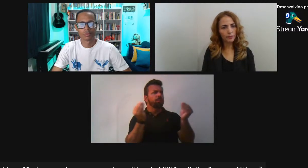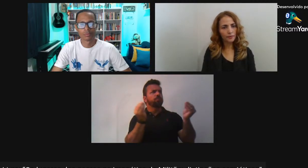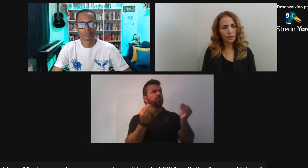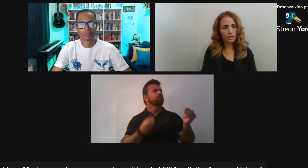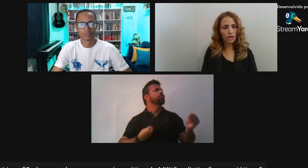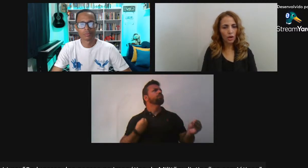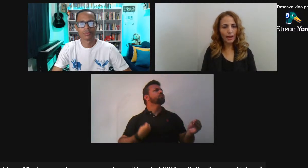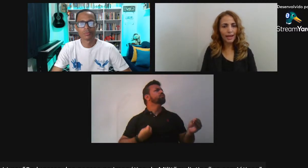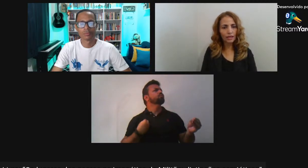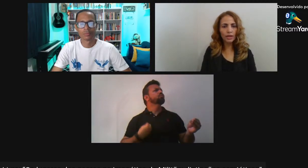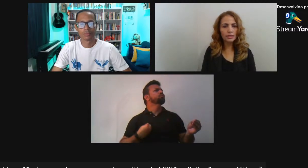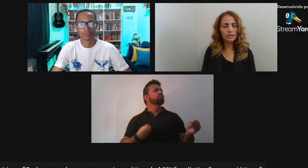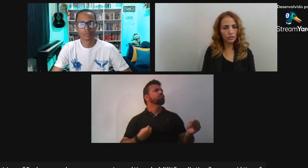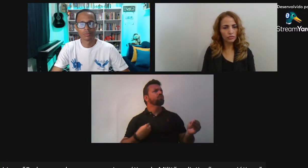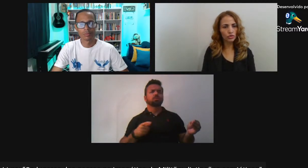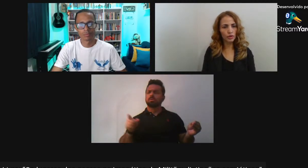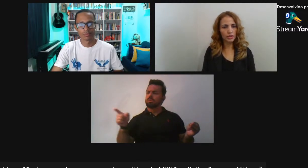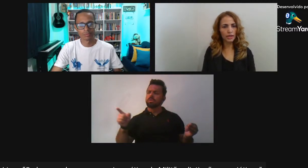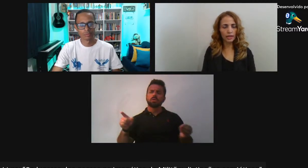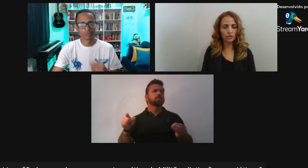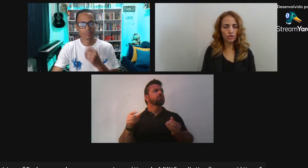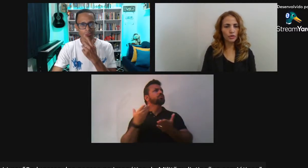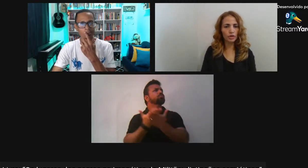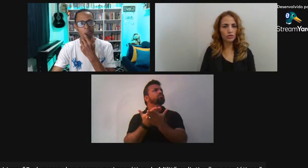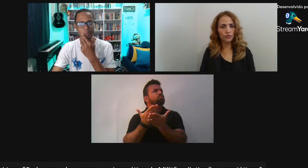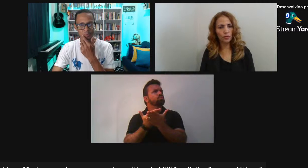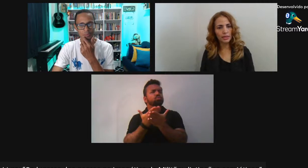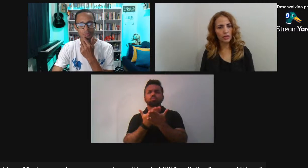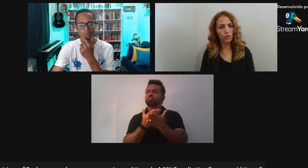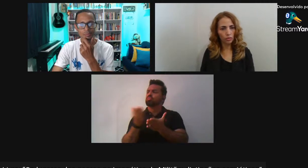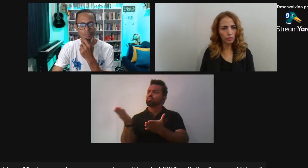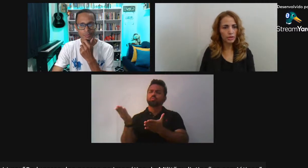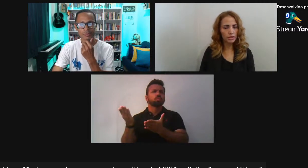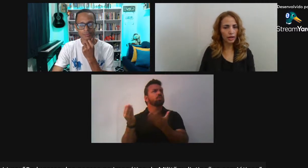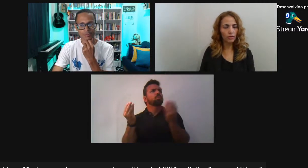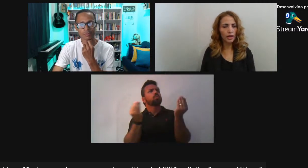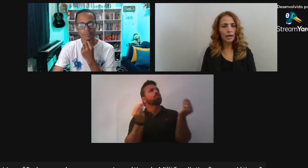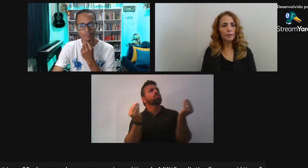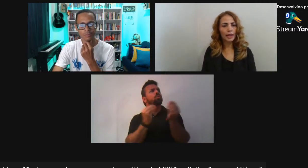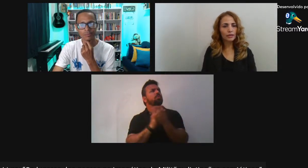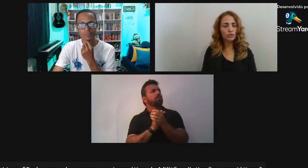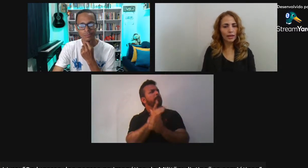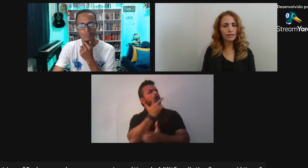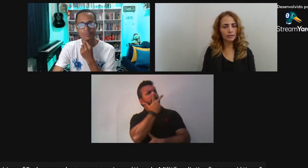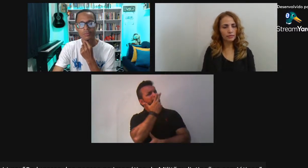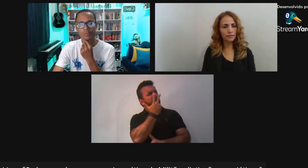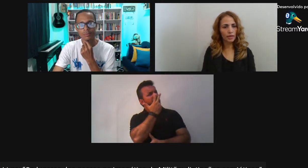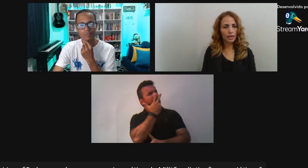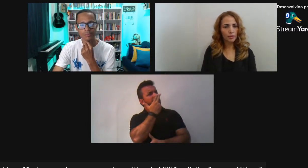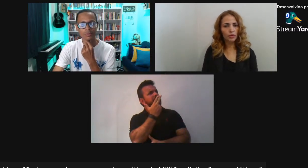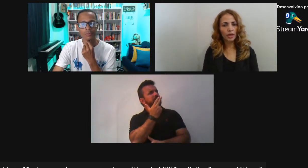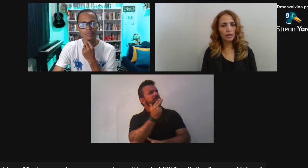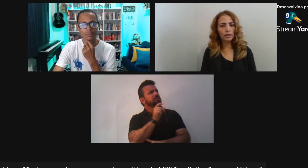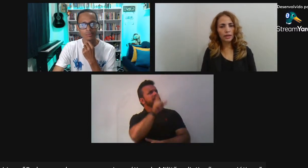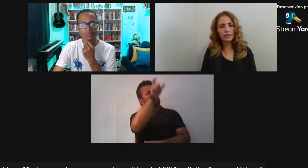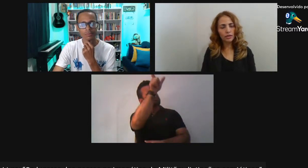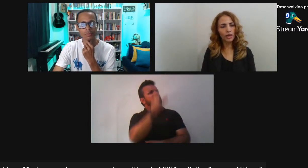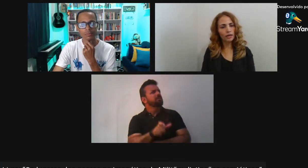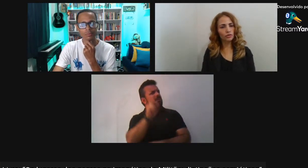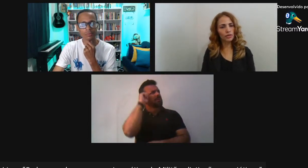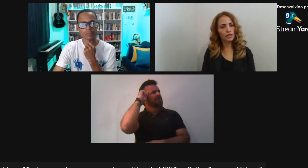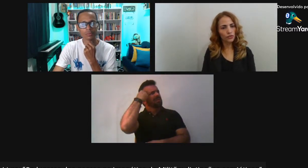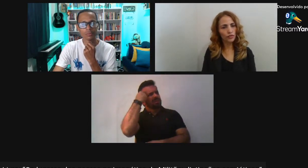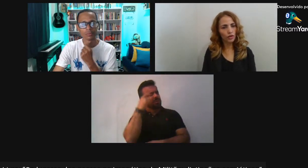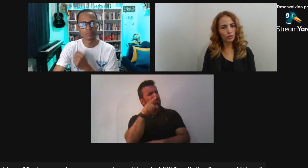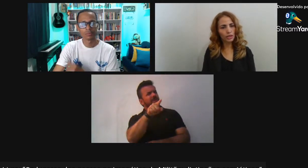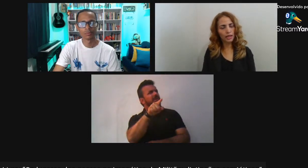ameaça Eu acho que há uma educação Dos policiais No seu processo de formação Como policial Para atuar assim Porque eles são